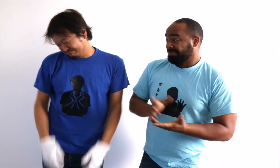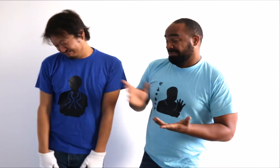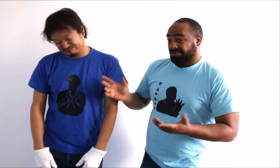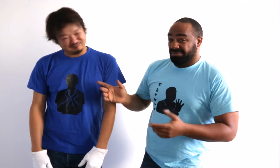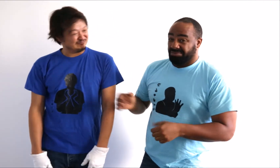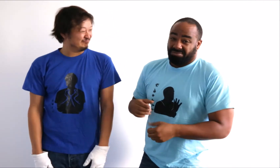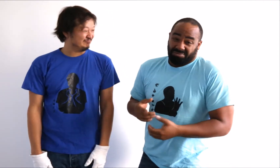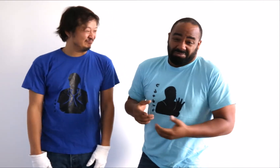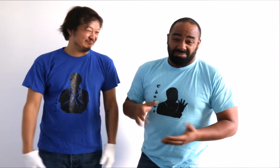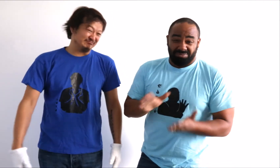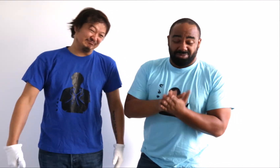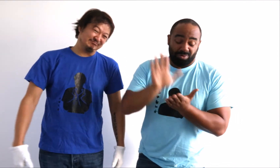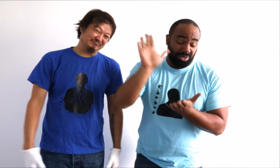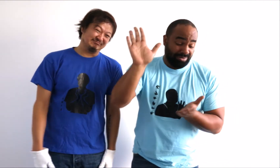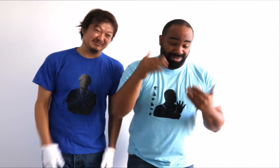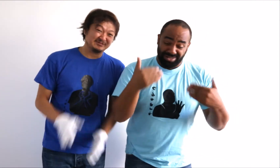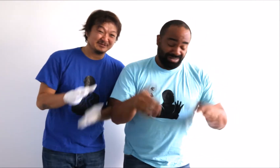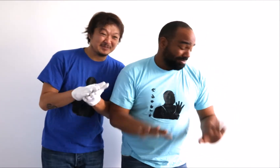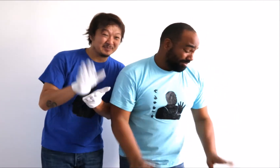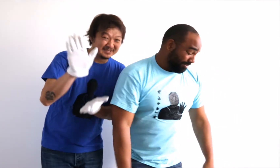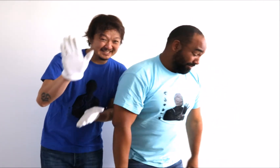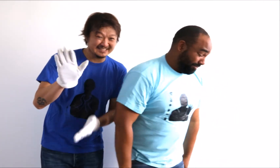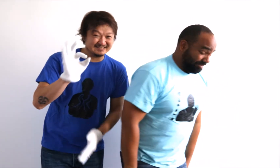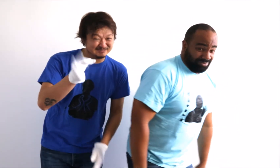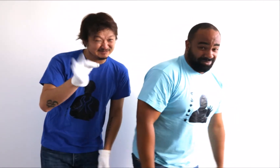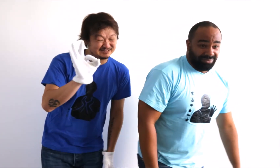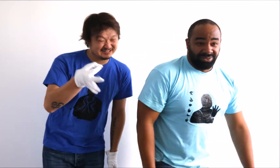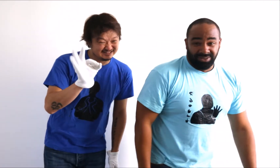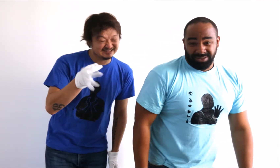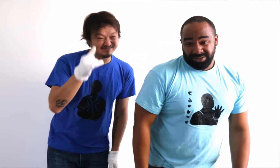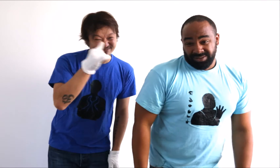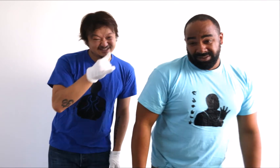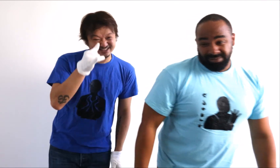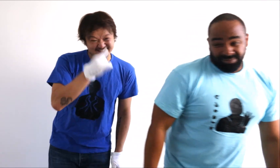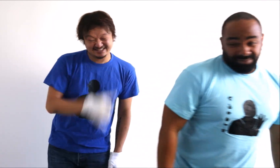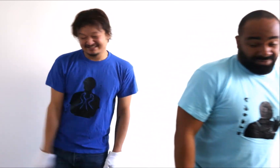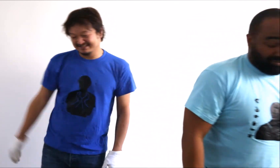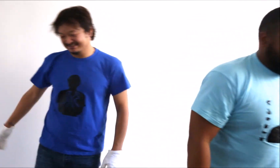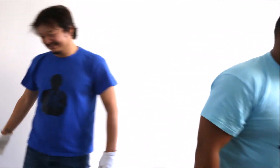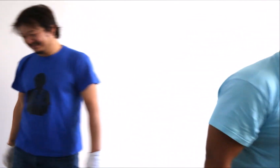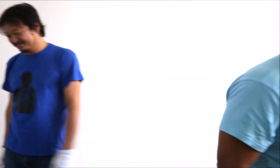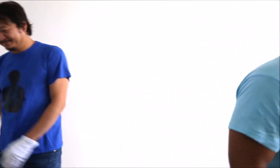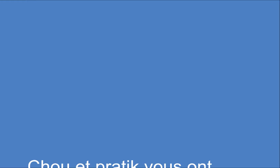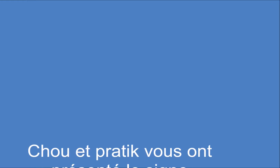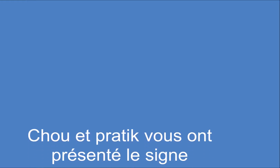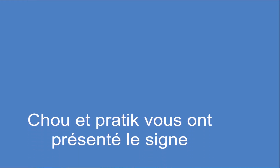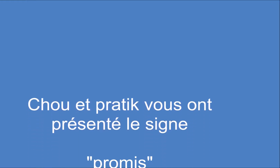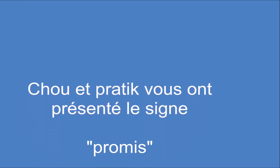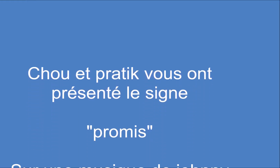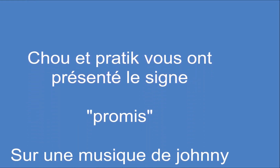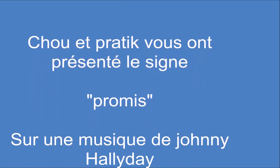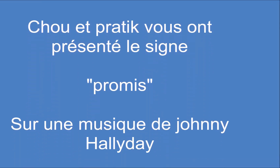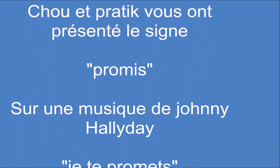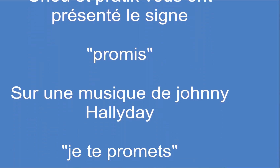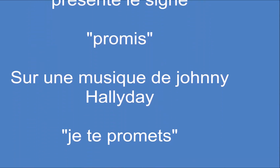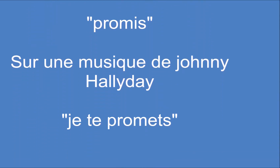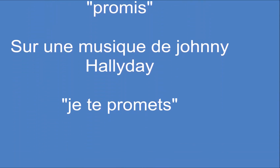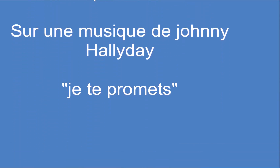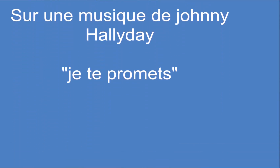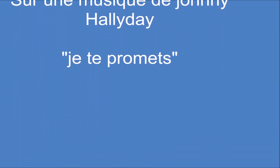promets la clé des secrets de mon âme Je te promets la vie de mes rires à mes larmes